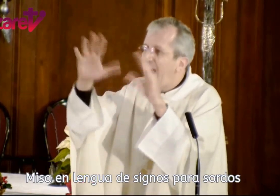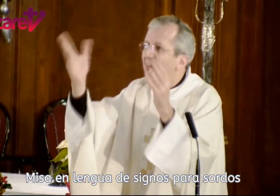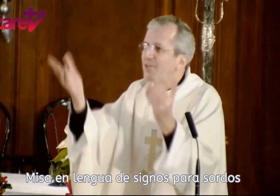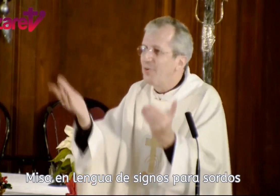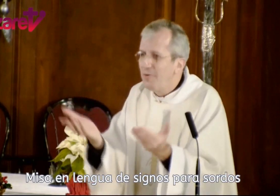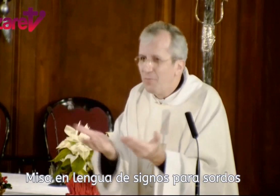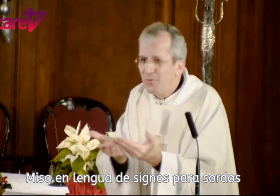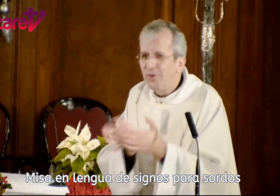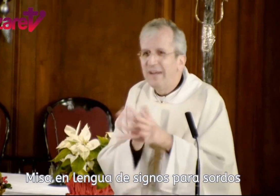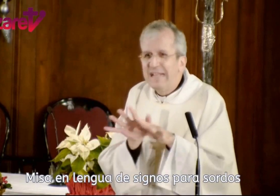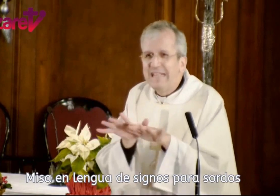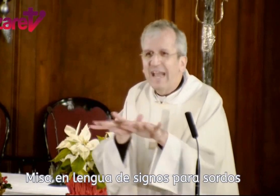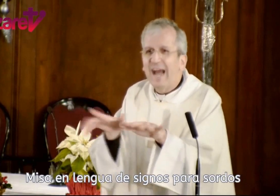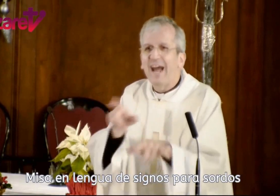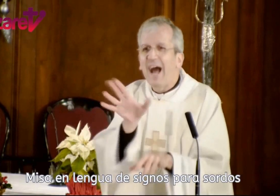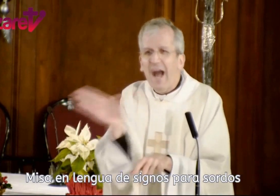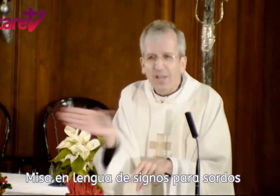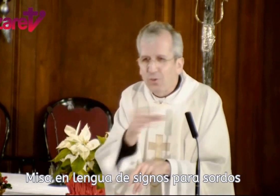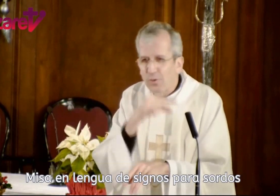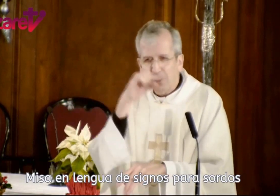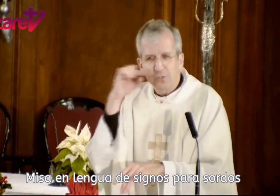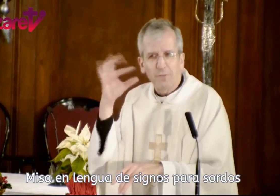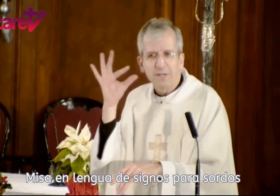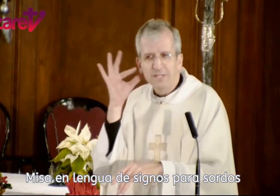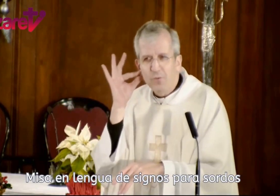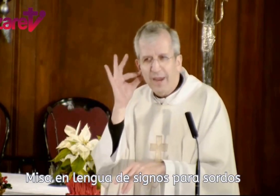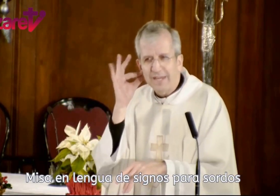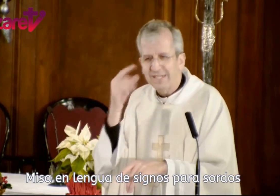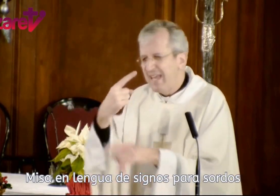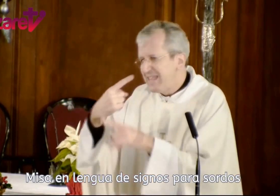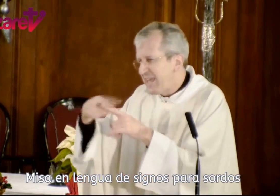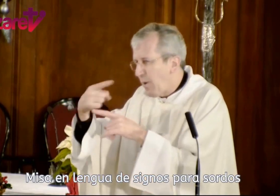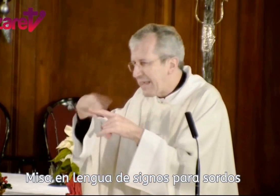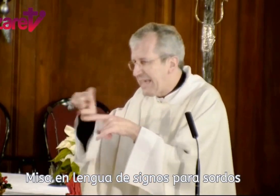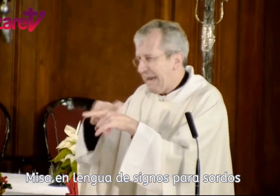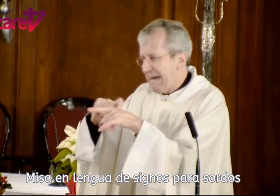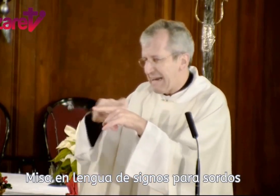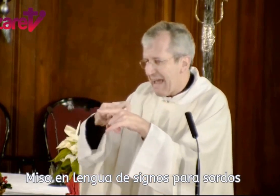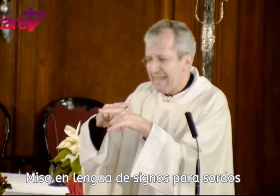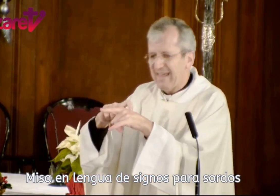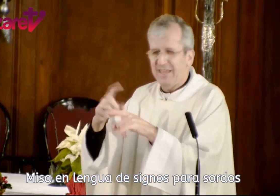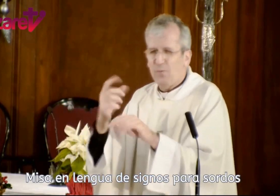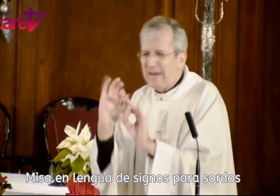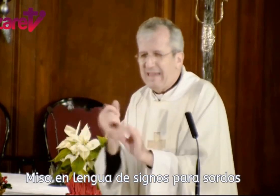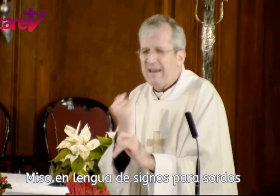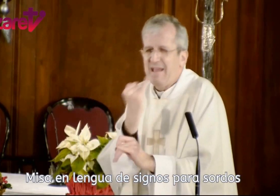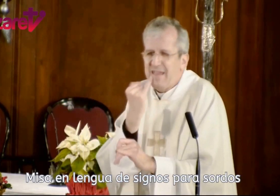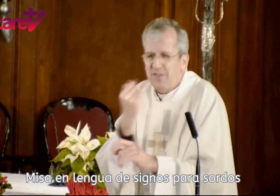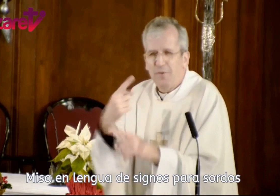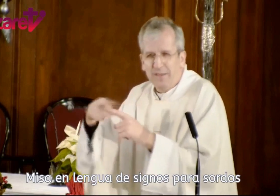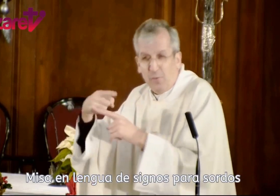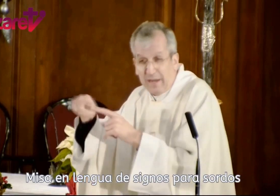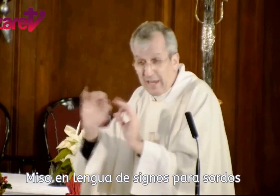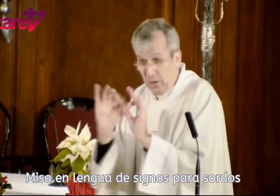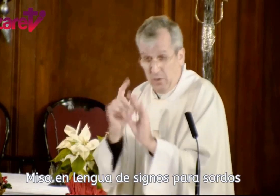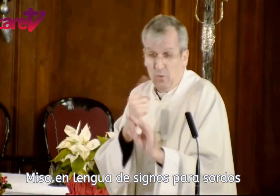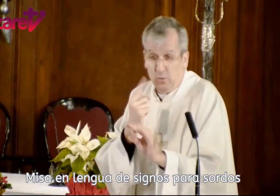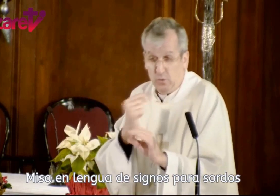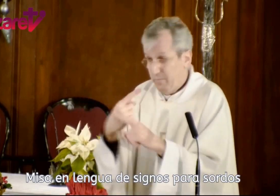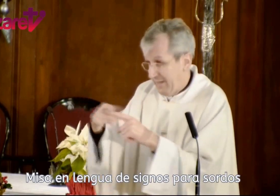a todo el mundo, llegara a todos los hombres y mujeres de cualquier raza, de cualquier idioma, de cualquier costumbre